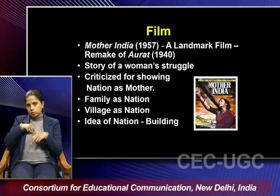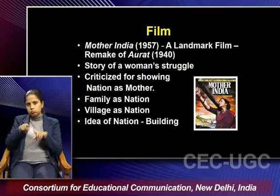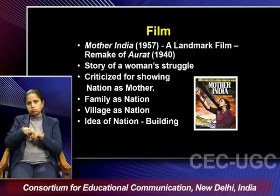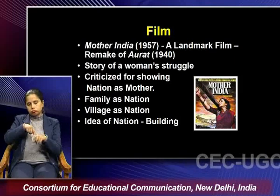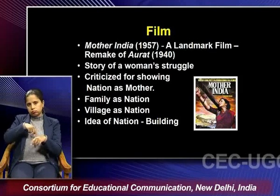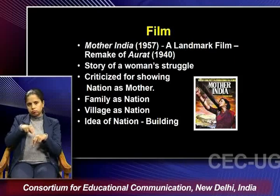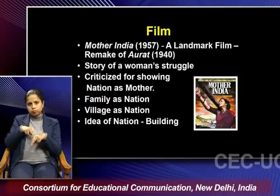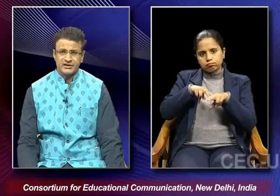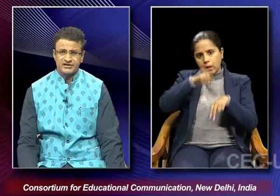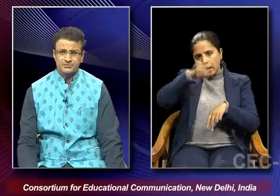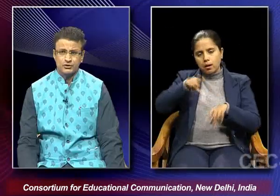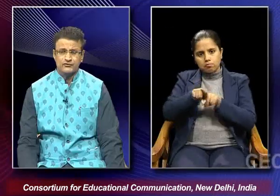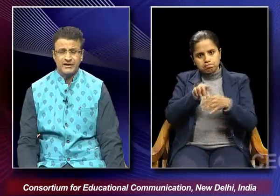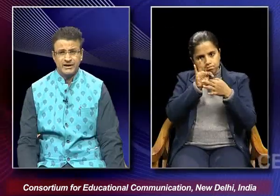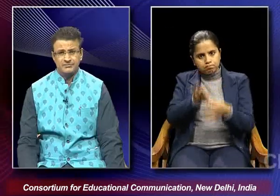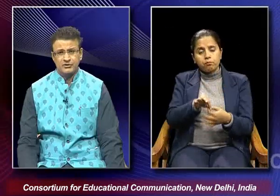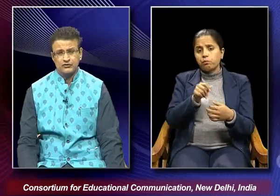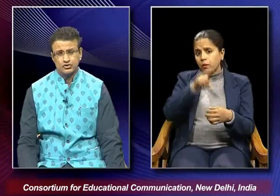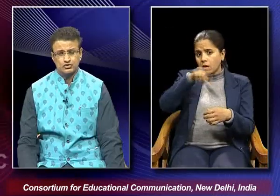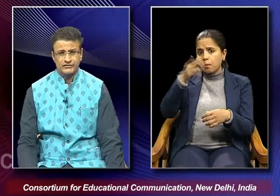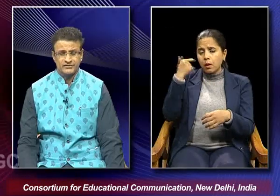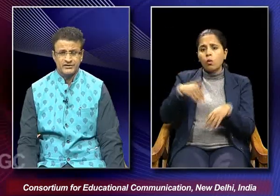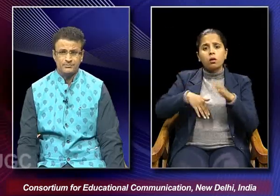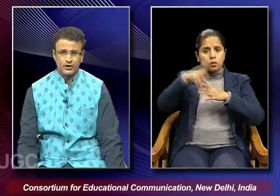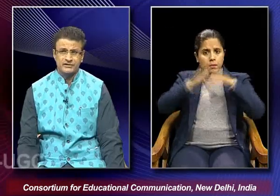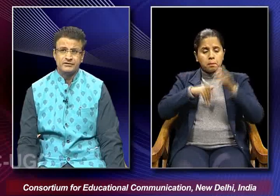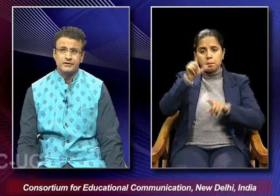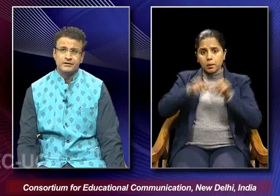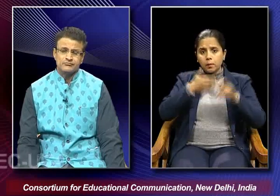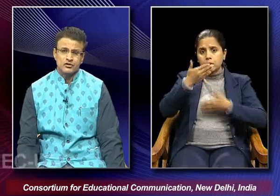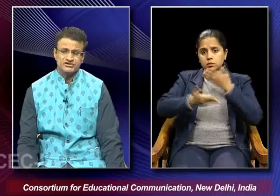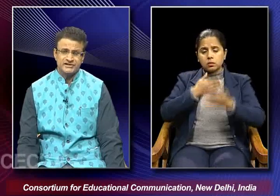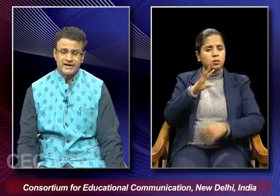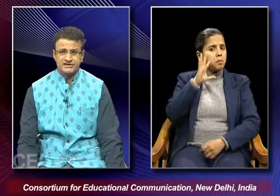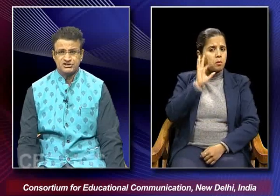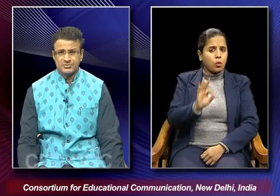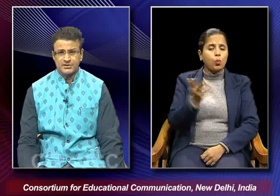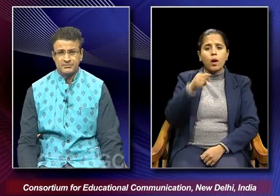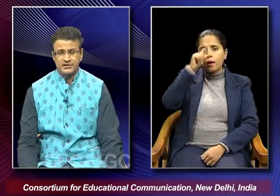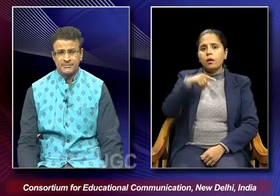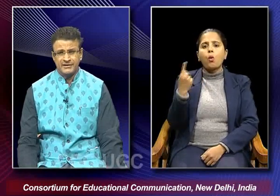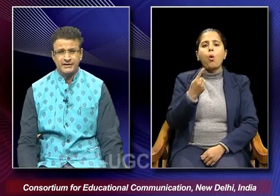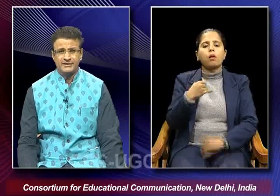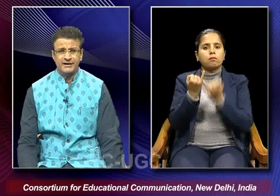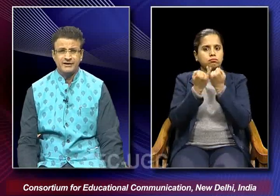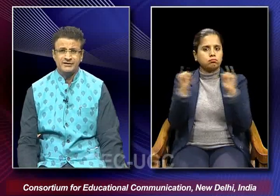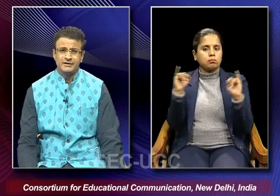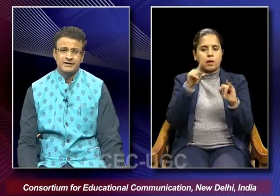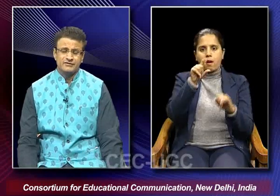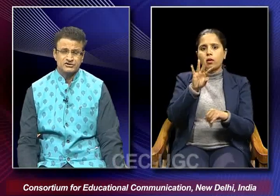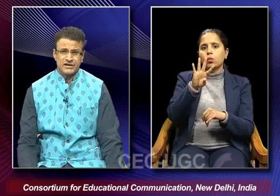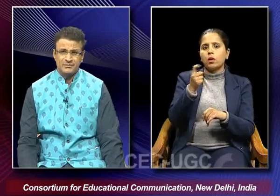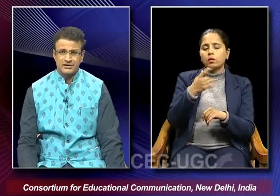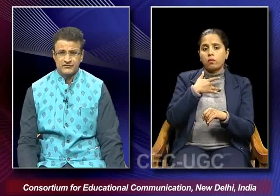the idea of nation building at that point of time was also very very important because india had just become independent and